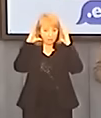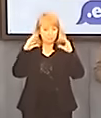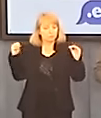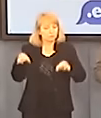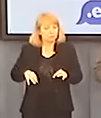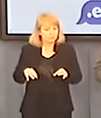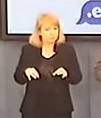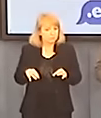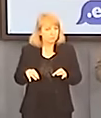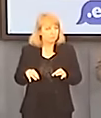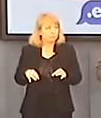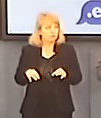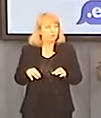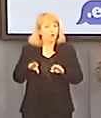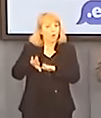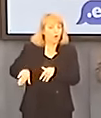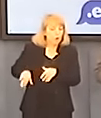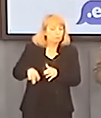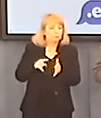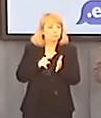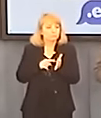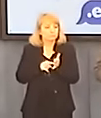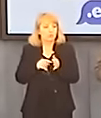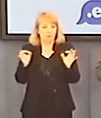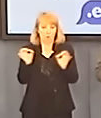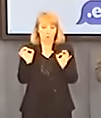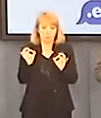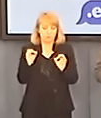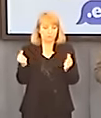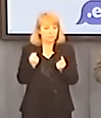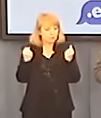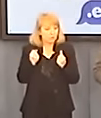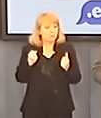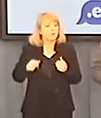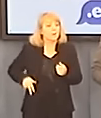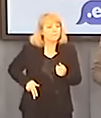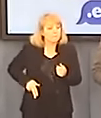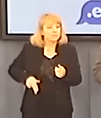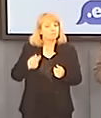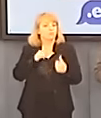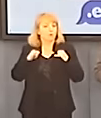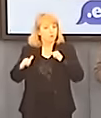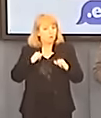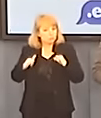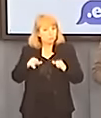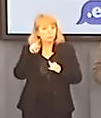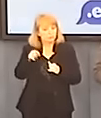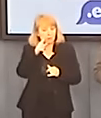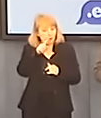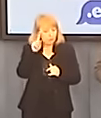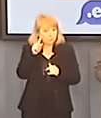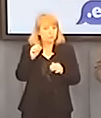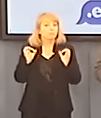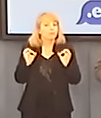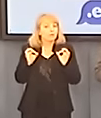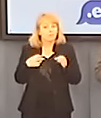nie wszystko jest tak źle. Tak, oprócz tych naprawdę skandalicznych działań Ministerstwa Gospodarki i Rządu, jeśli chodzi o prosumentów, to jedynym chyba światełkiem w